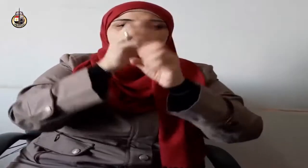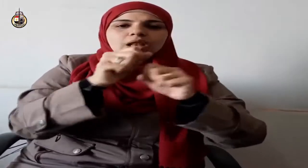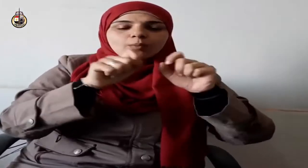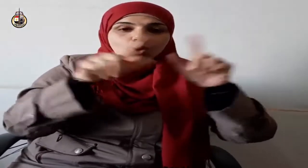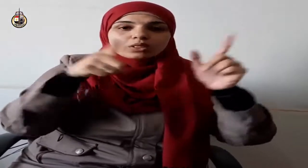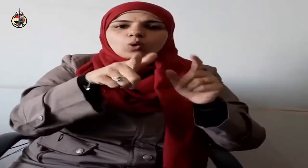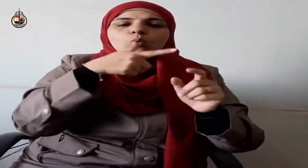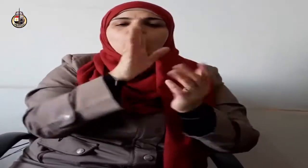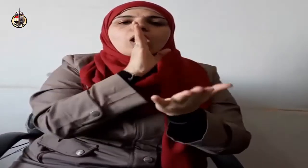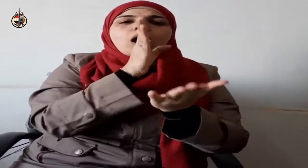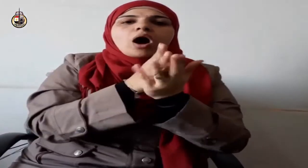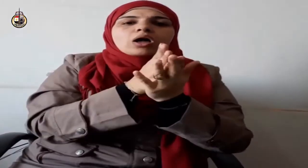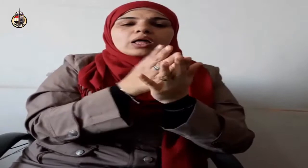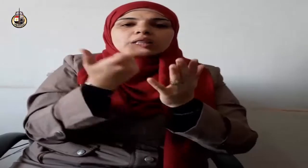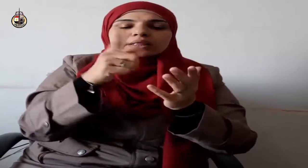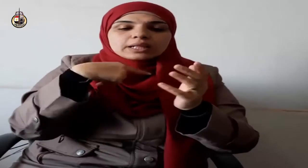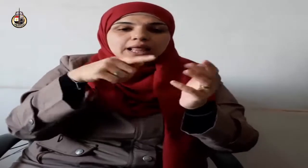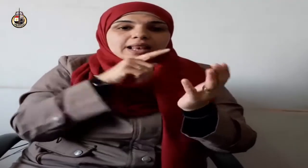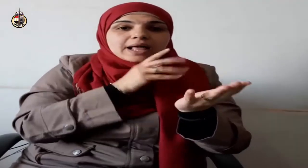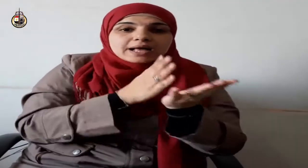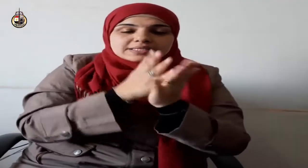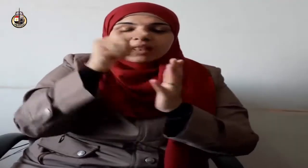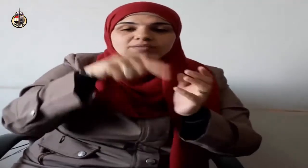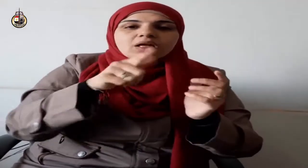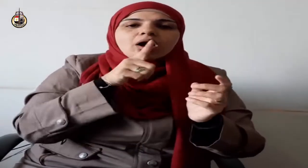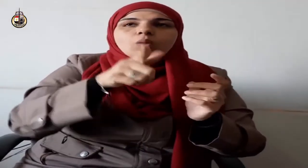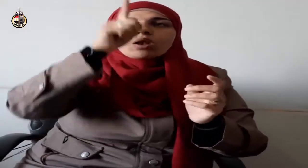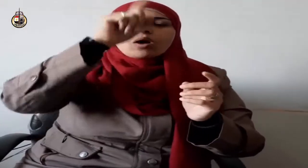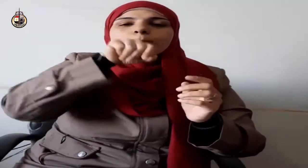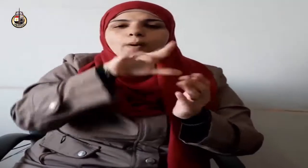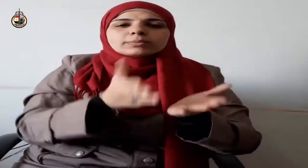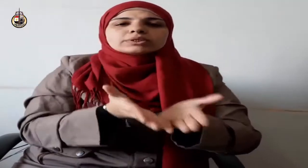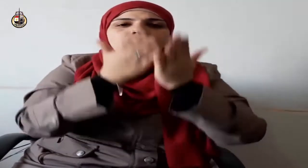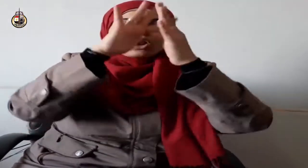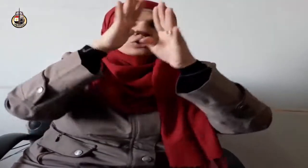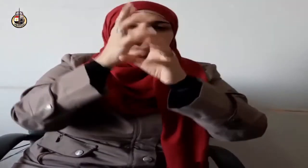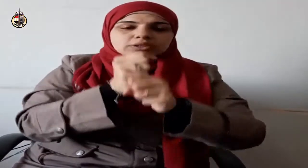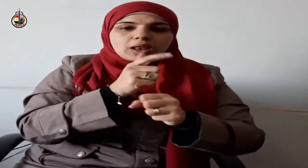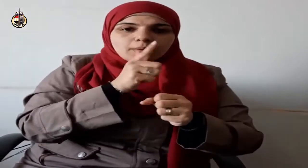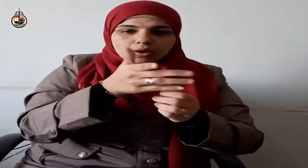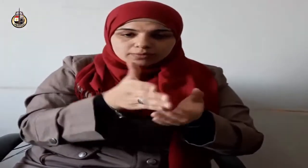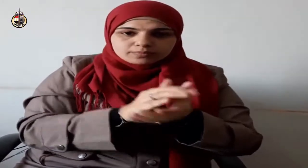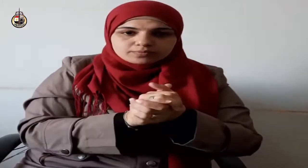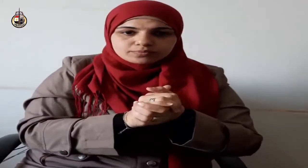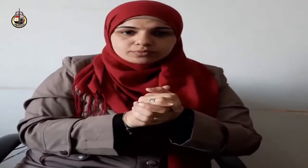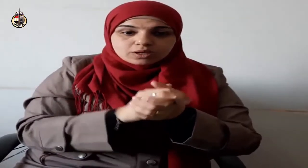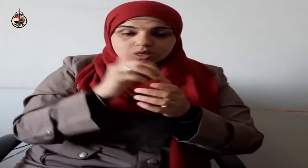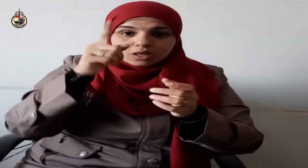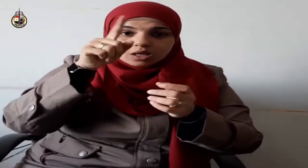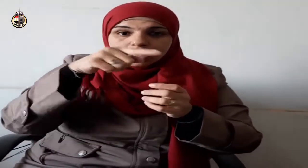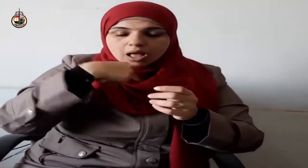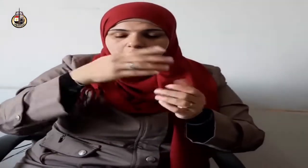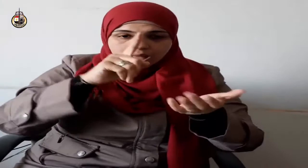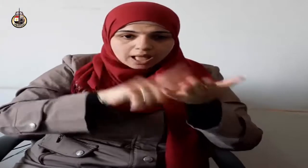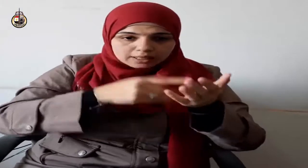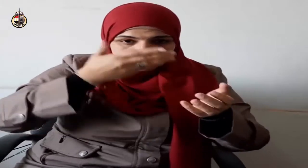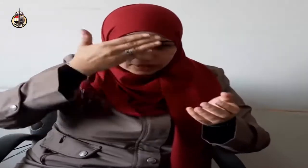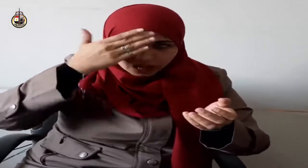سلكت طريقا ذا شوك قال بلى قال فماذا كنت تفعل قال كنت